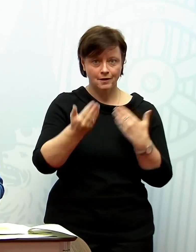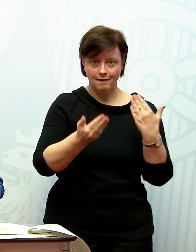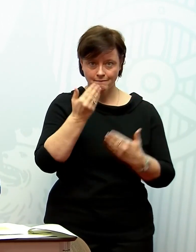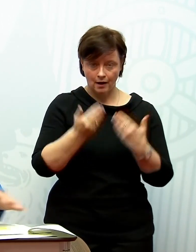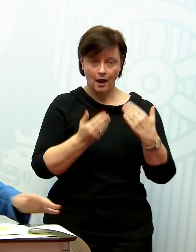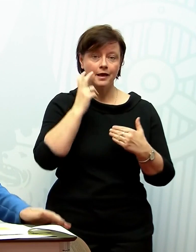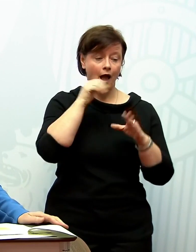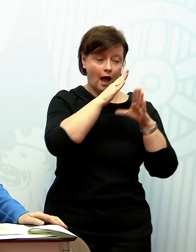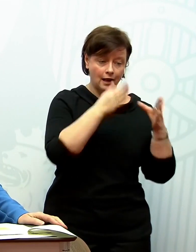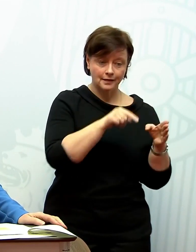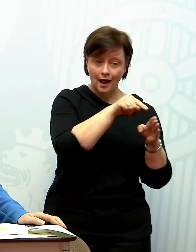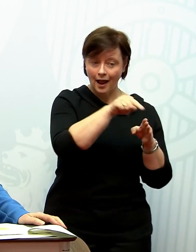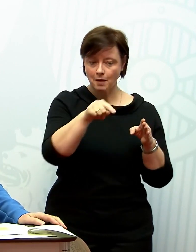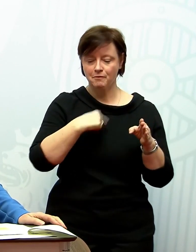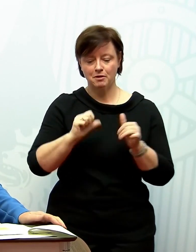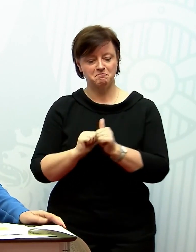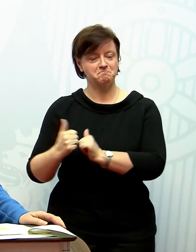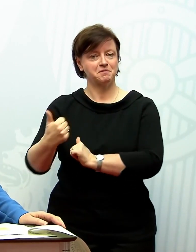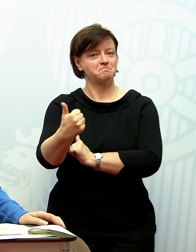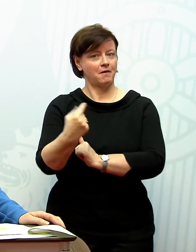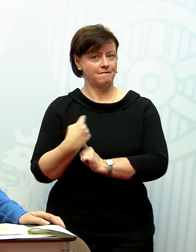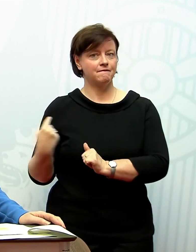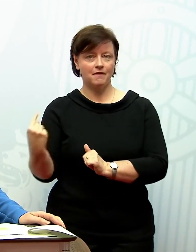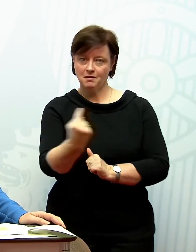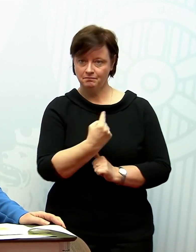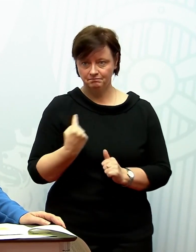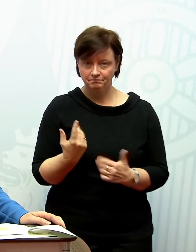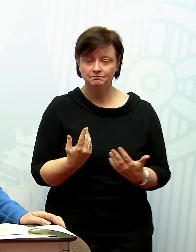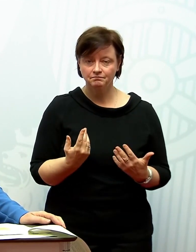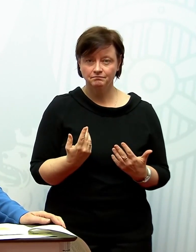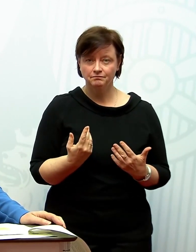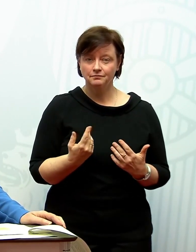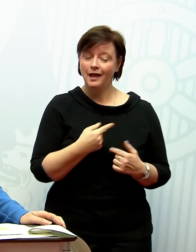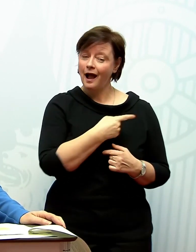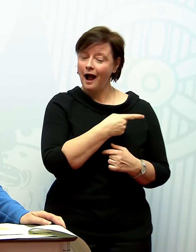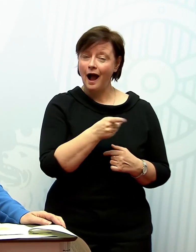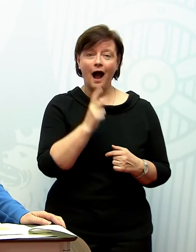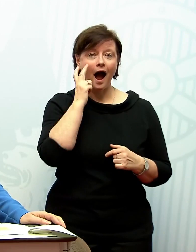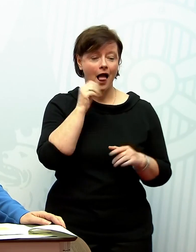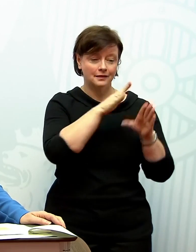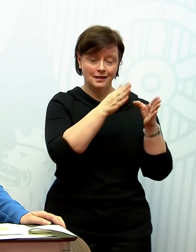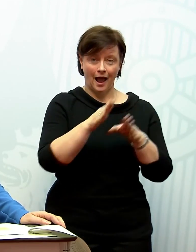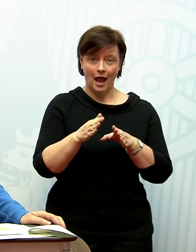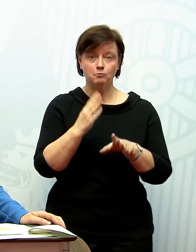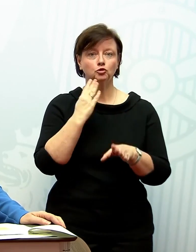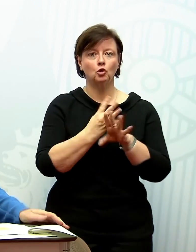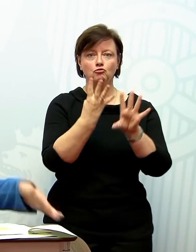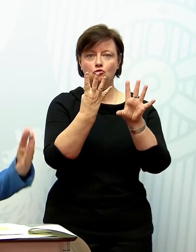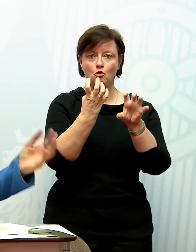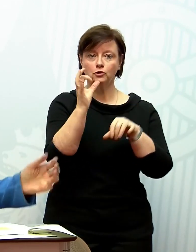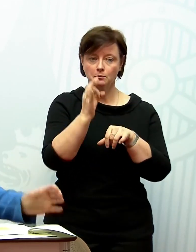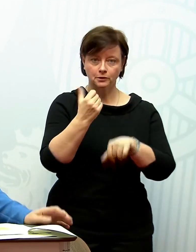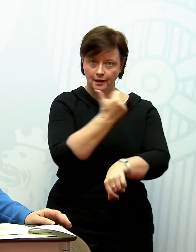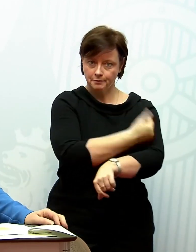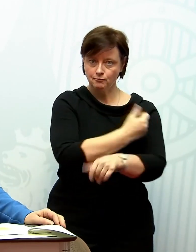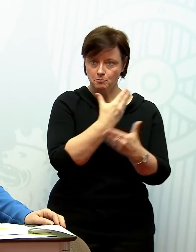Altenheimen gehören. Wir haben in 90 Prozent aller Alteneinrichtungen geimpft, Baden-Württemberg